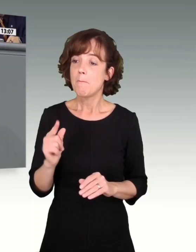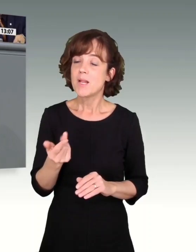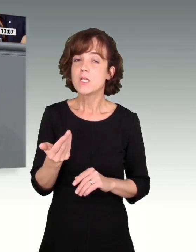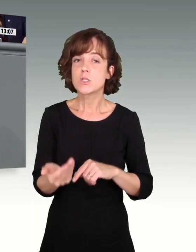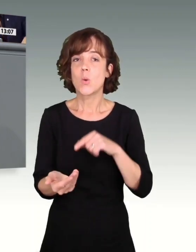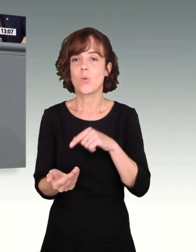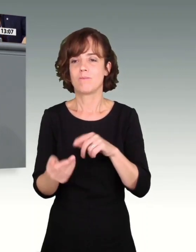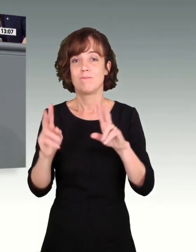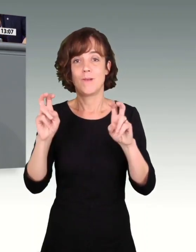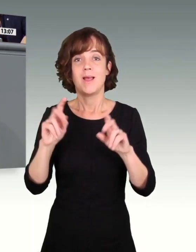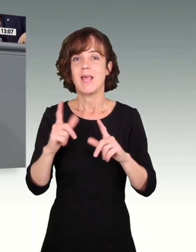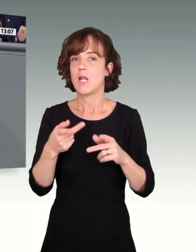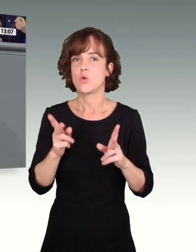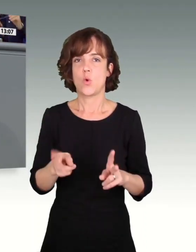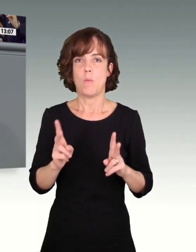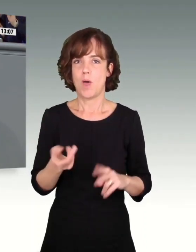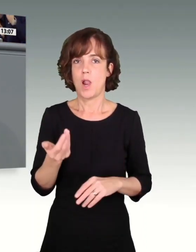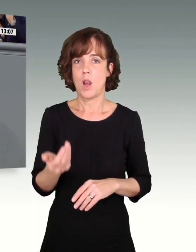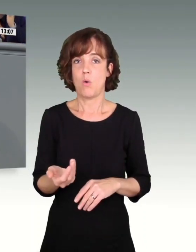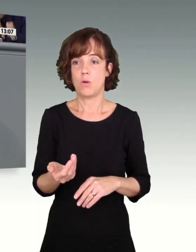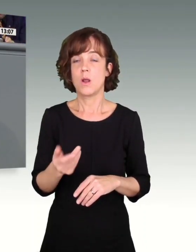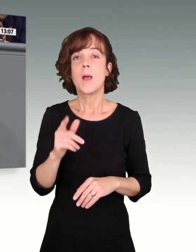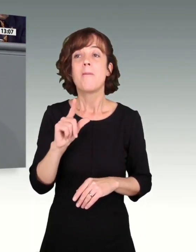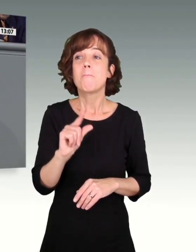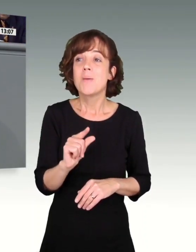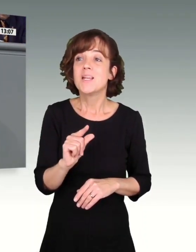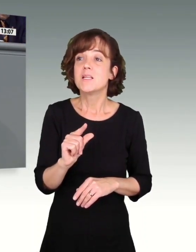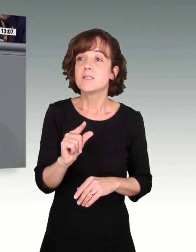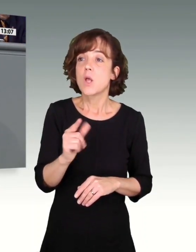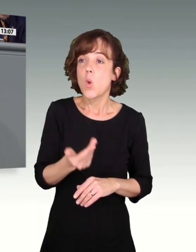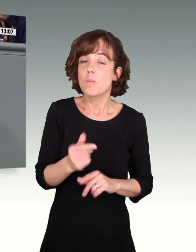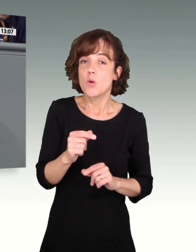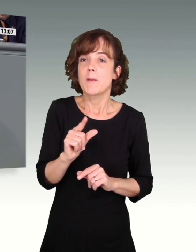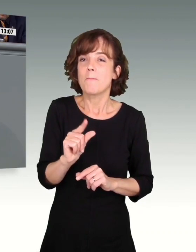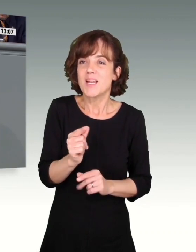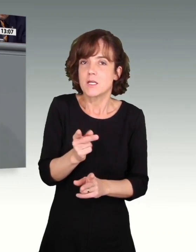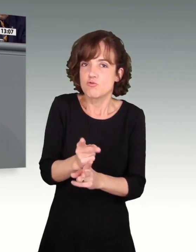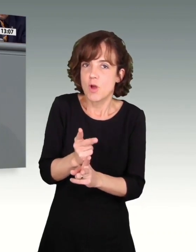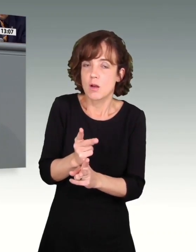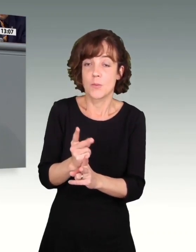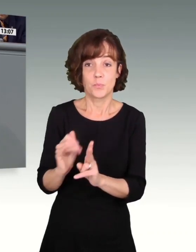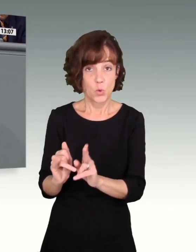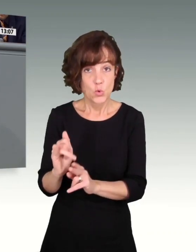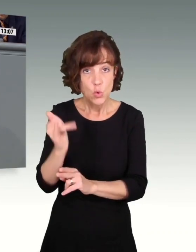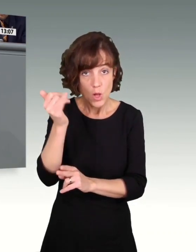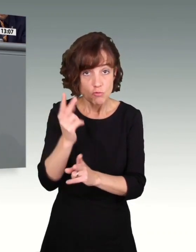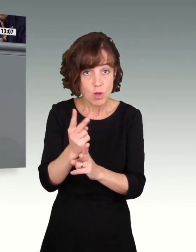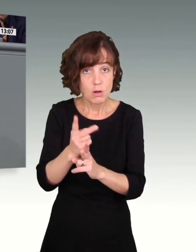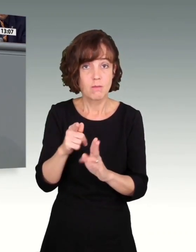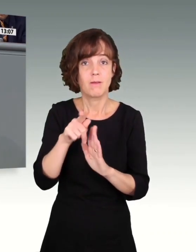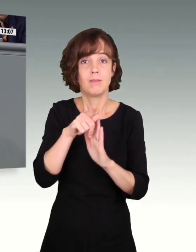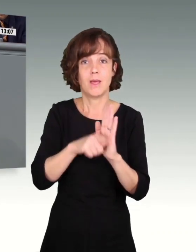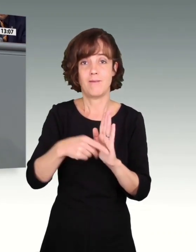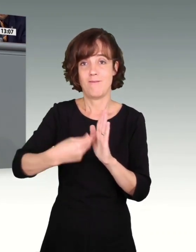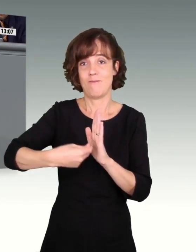Normallohn. Der Mindestlohn ist ein Mindeststandard. Der Goldstandard sind Tarifverträge.